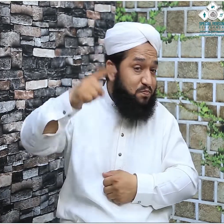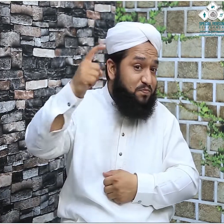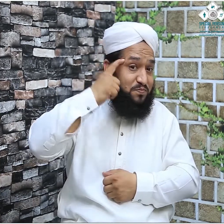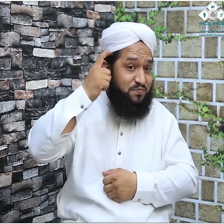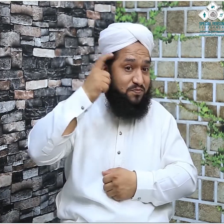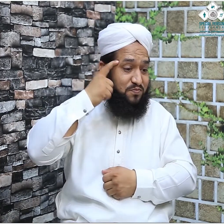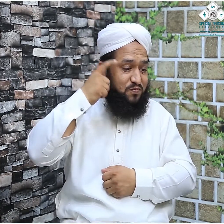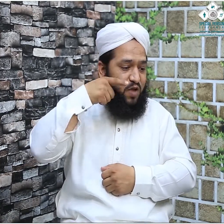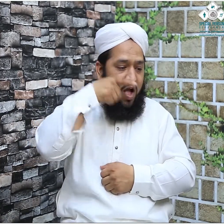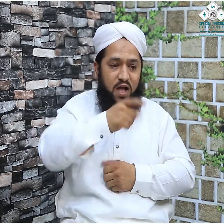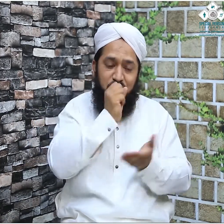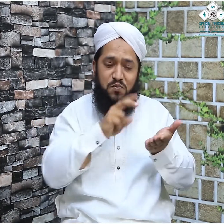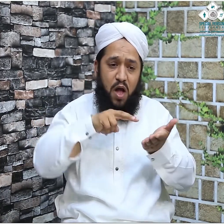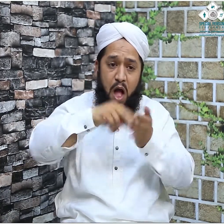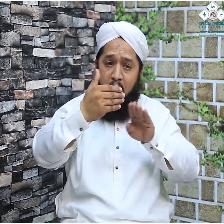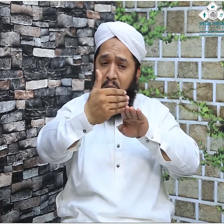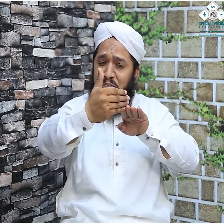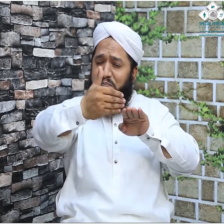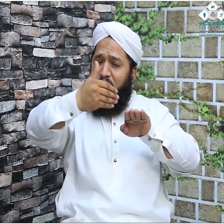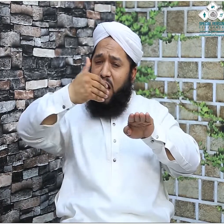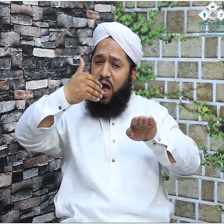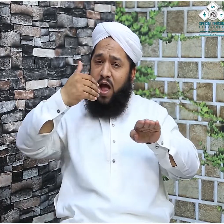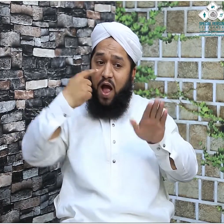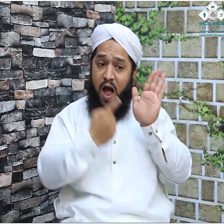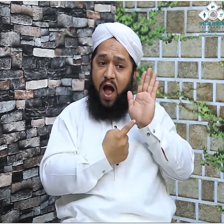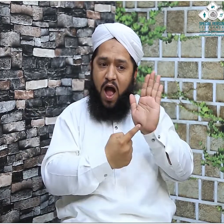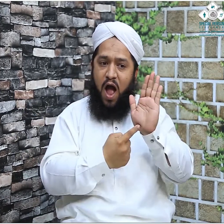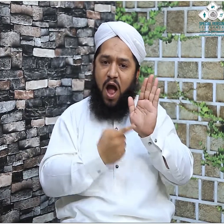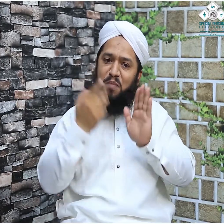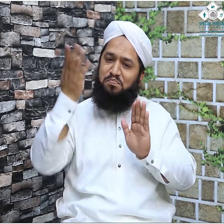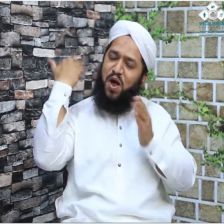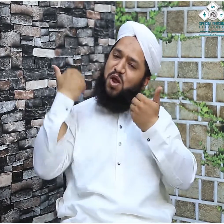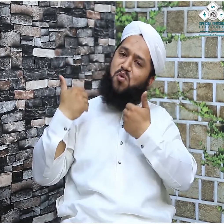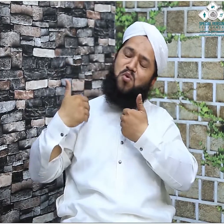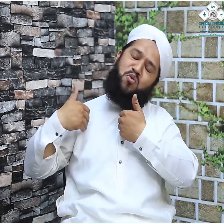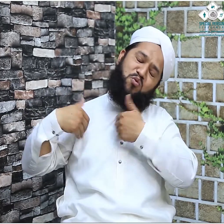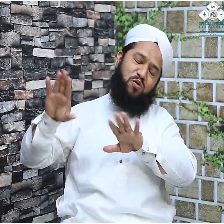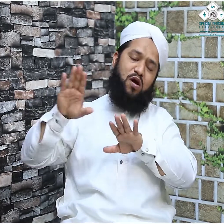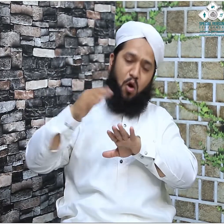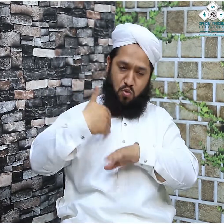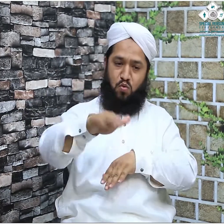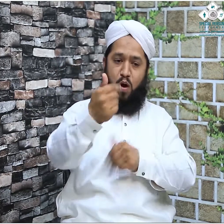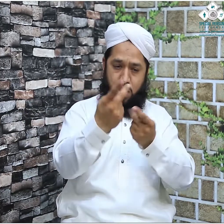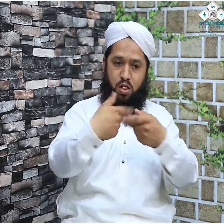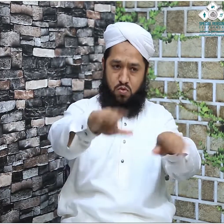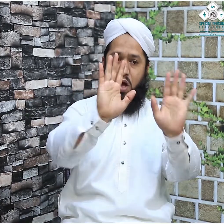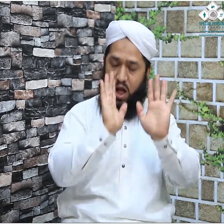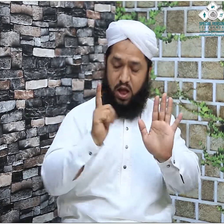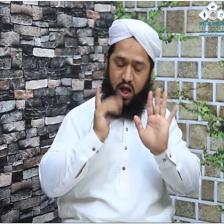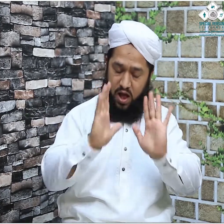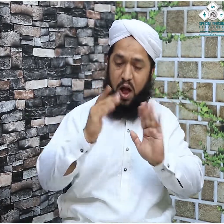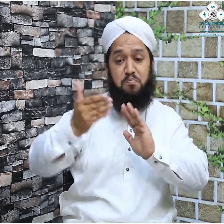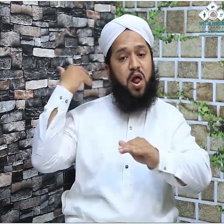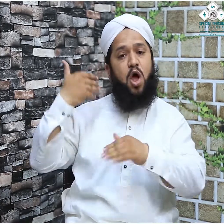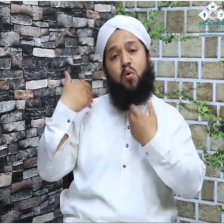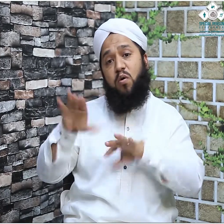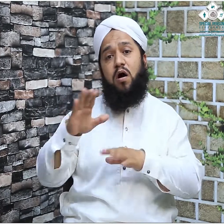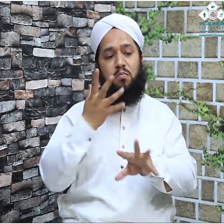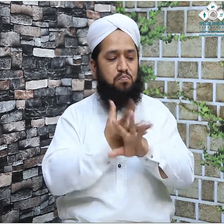آباد اور سلامت رکھے اور ہمیں بھی اس کی بار بار زیارت کرنا نصیب فرمائے آخر میں ارز ہے ہمارے آفیشل یوٹیوب چینل کو